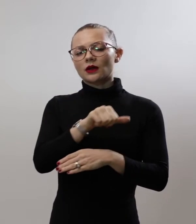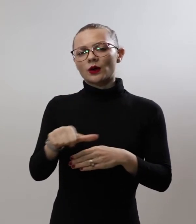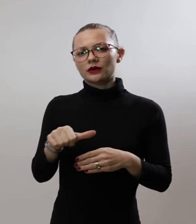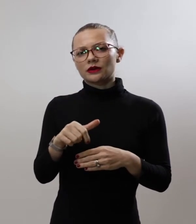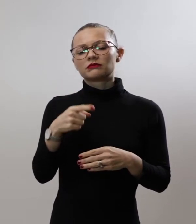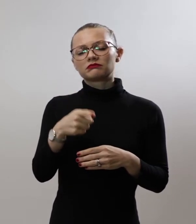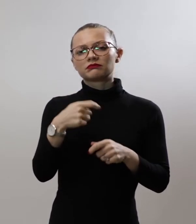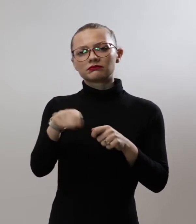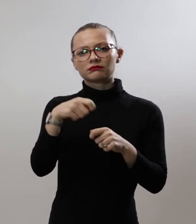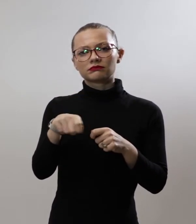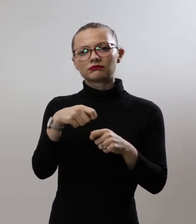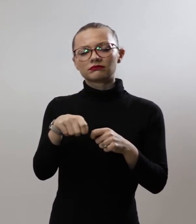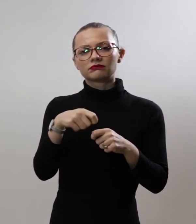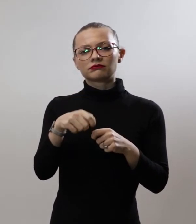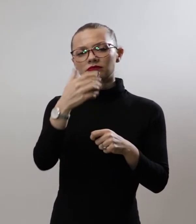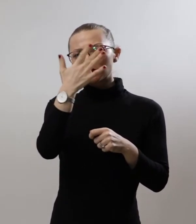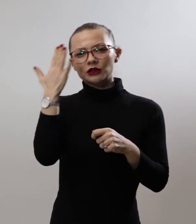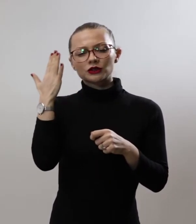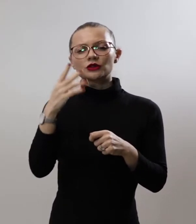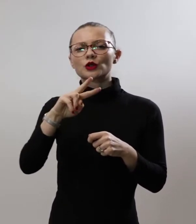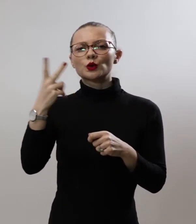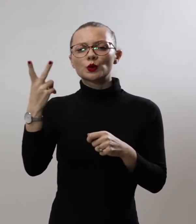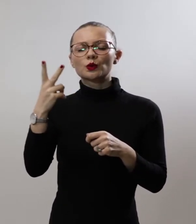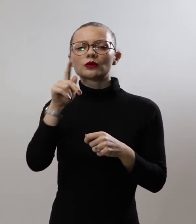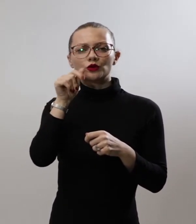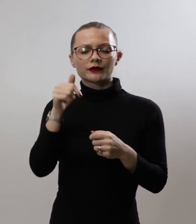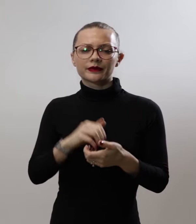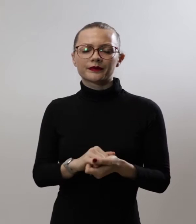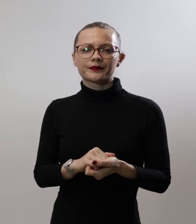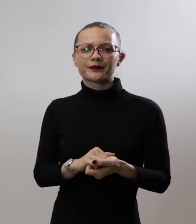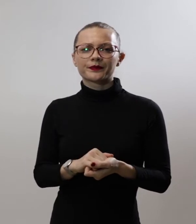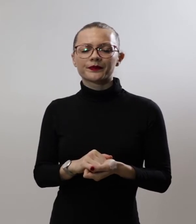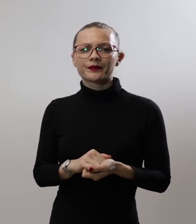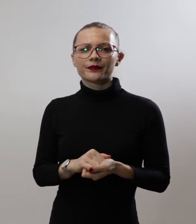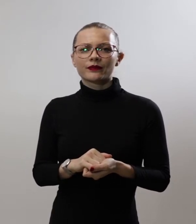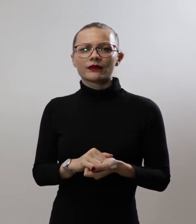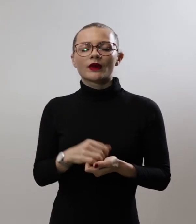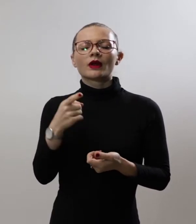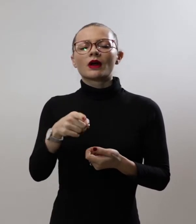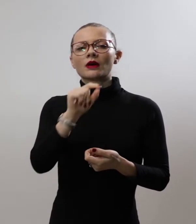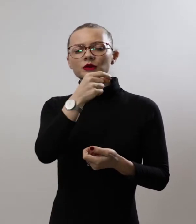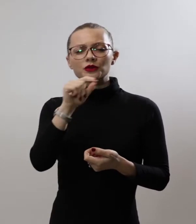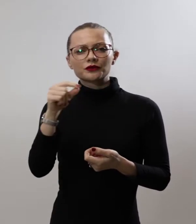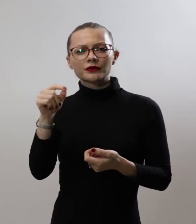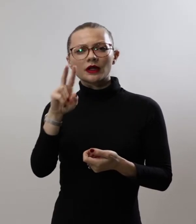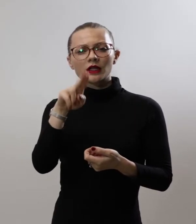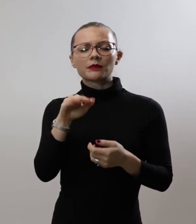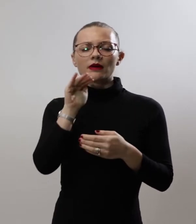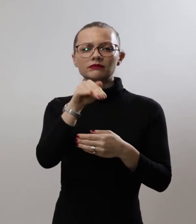изработката се погрижи друг наследник Под надписот има вдлабнато релјефно